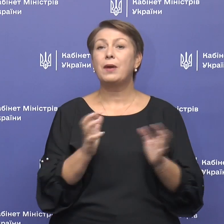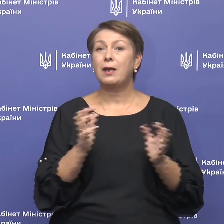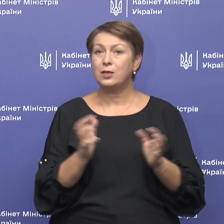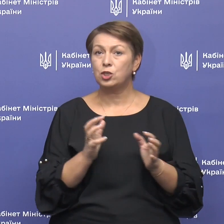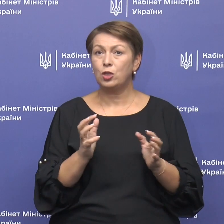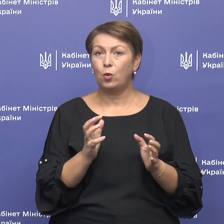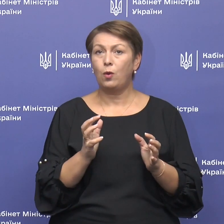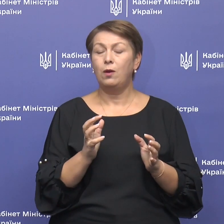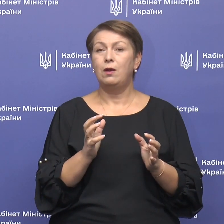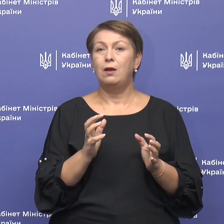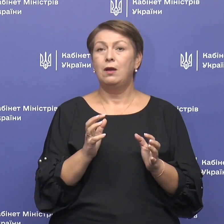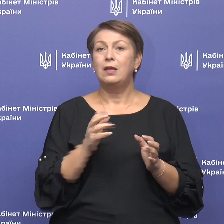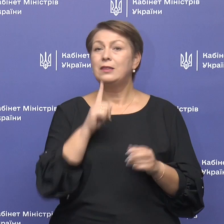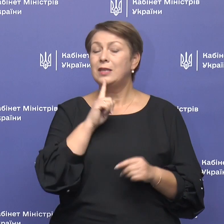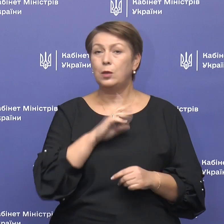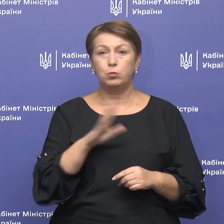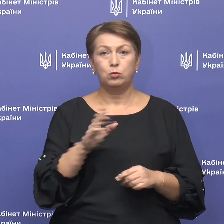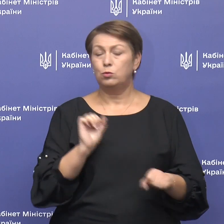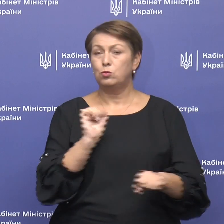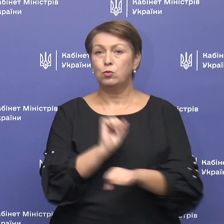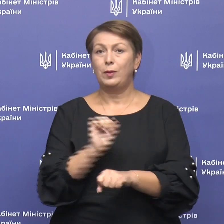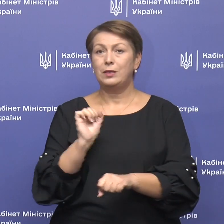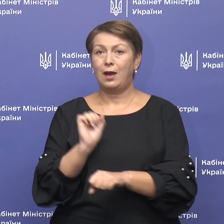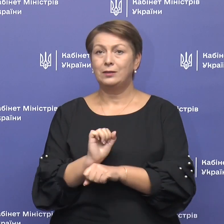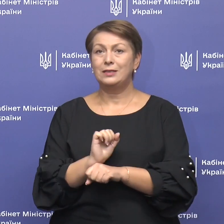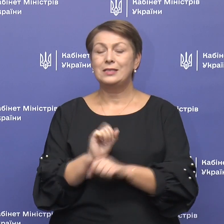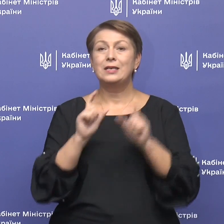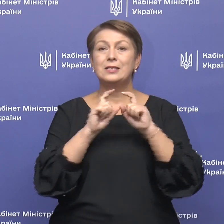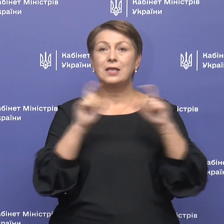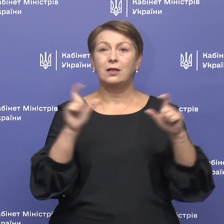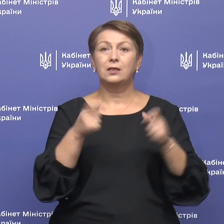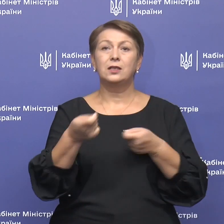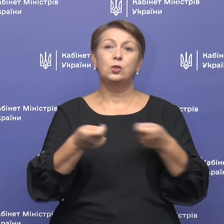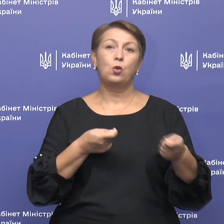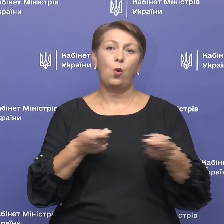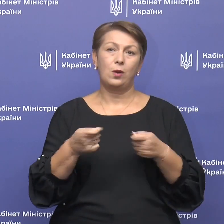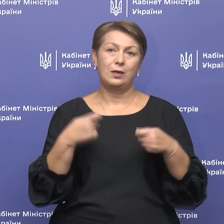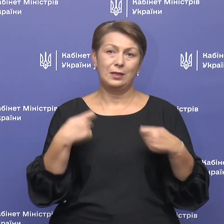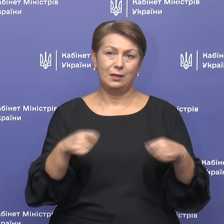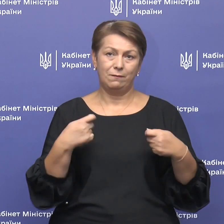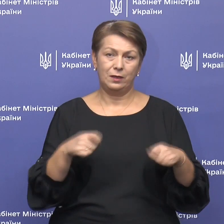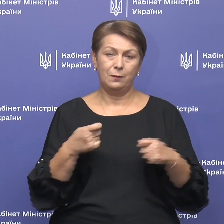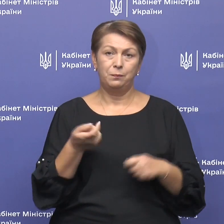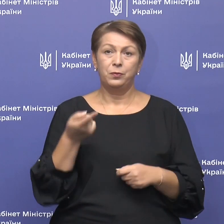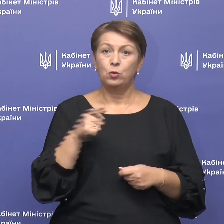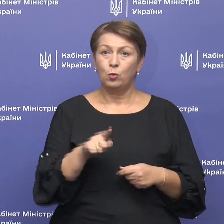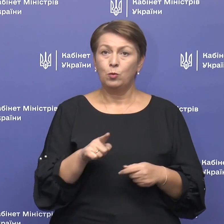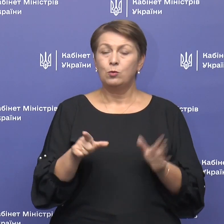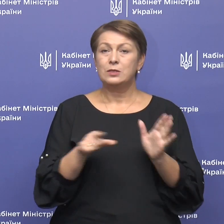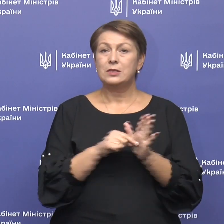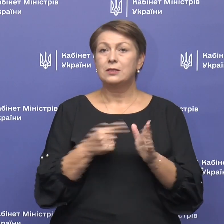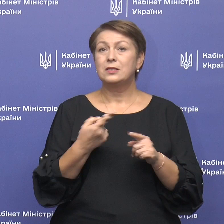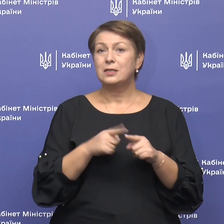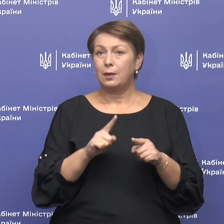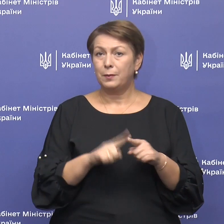і не будуть зупинятись заклади торгівель. Тому з цими